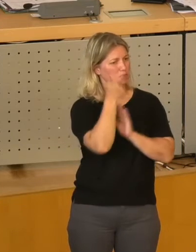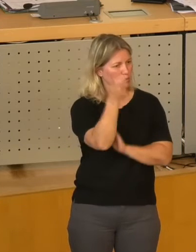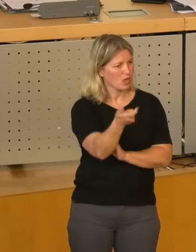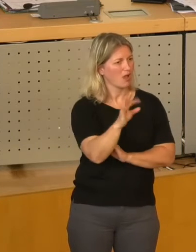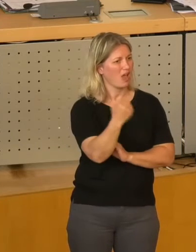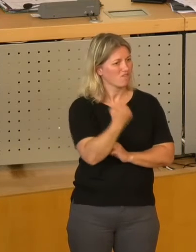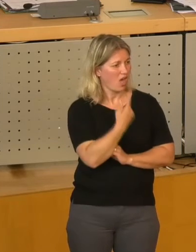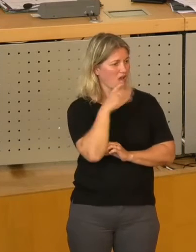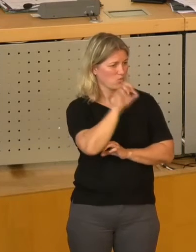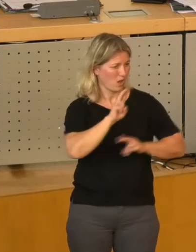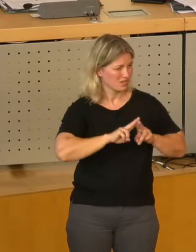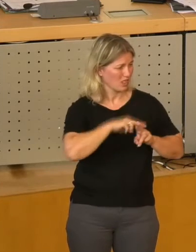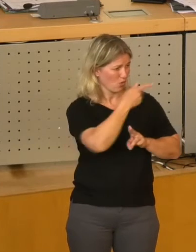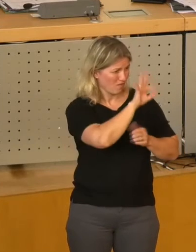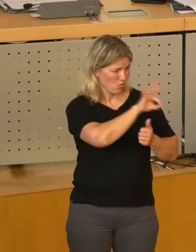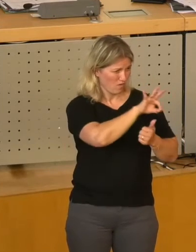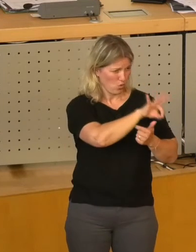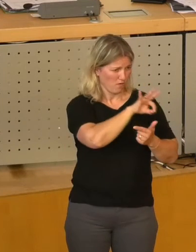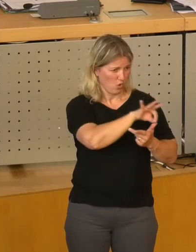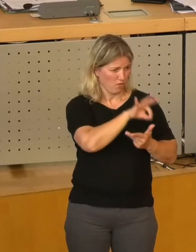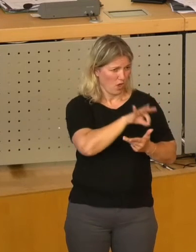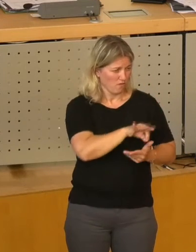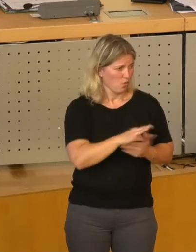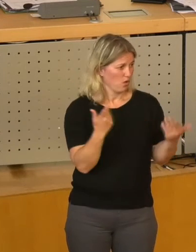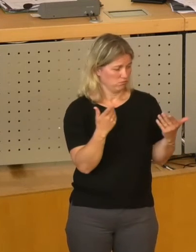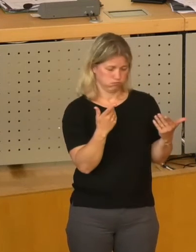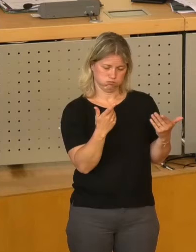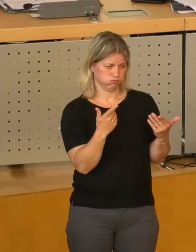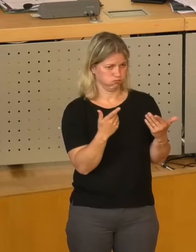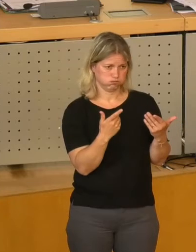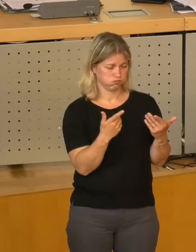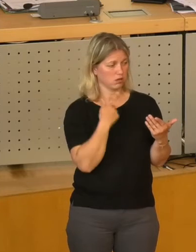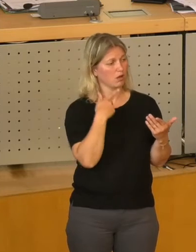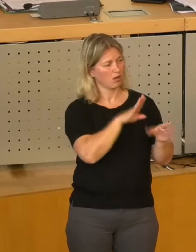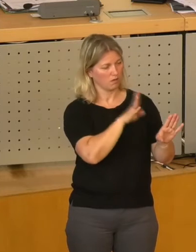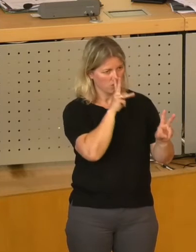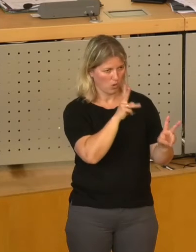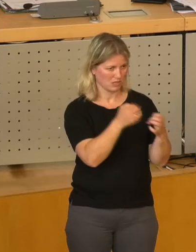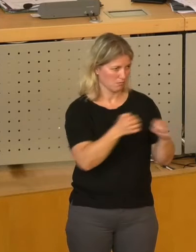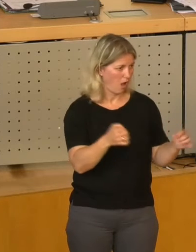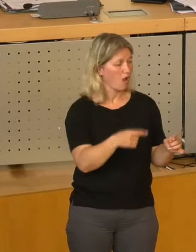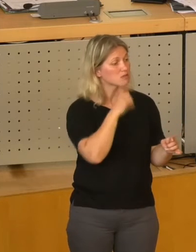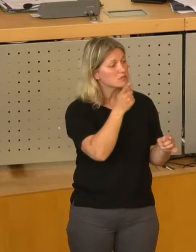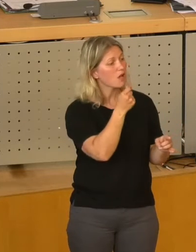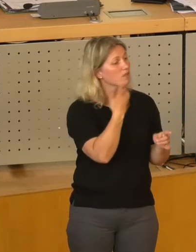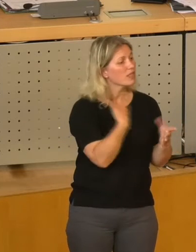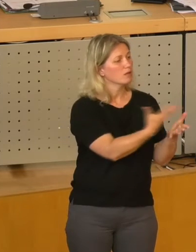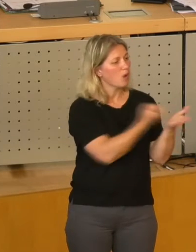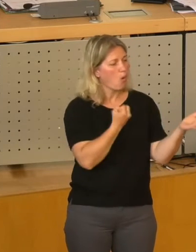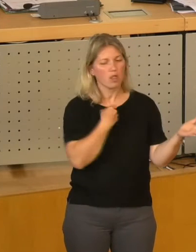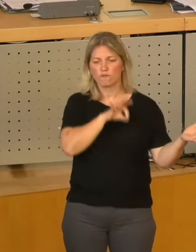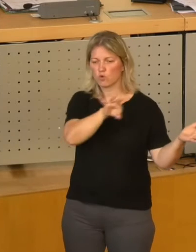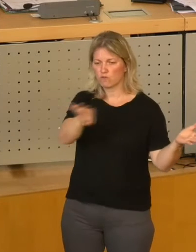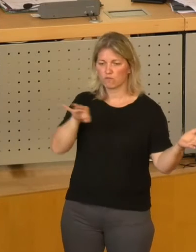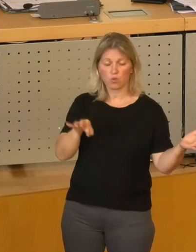Es ist absolut wirtschaftlich geboten, auch dort auf die Bremse zu setzen und immer darauf zu achten, dass wir diese Drehwag